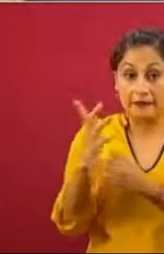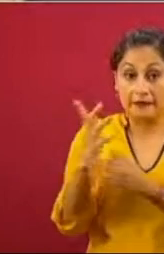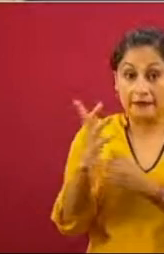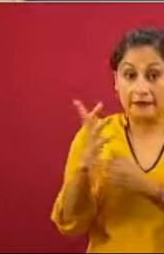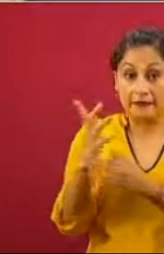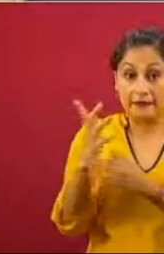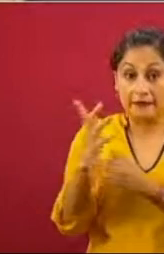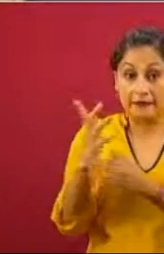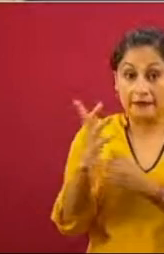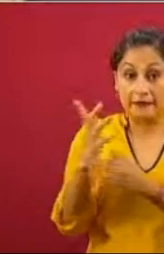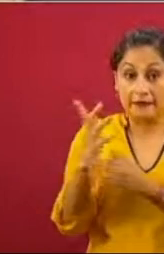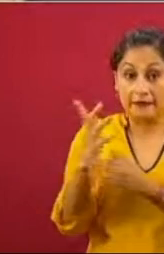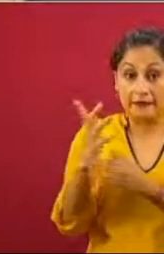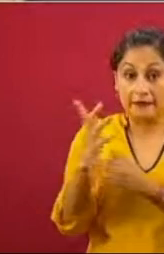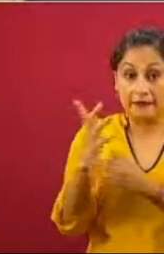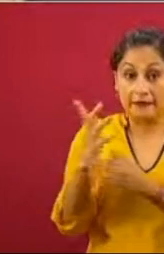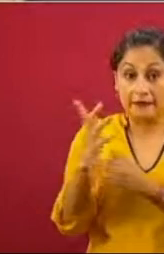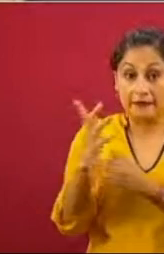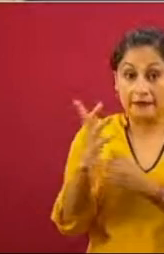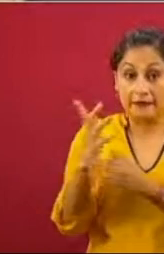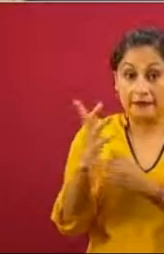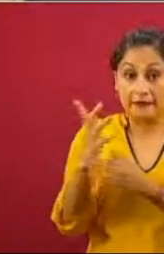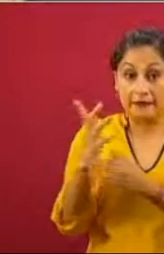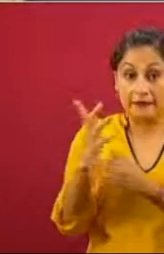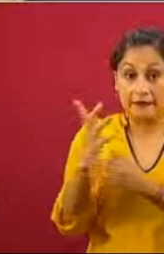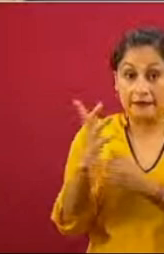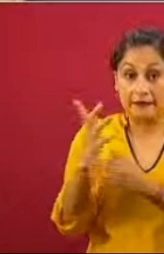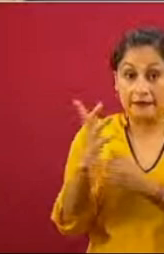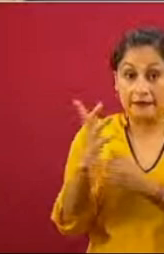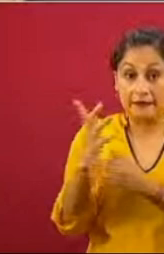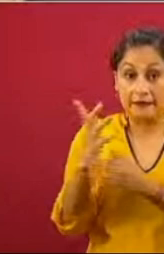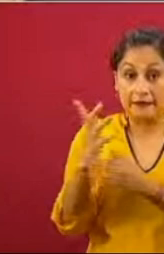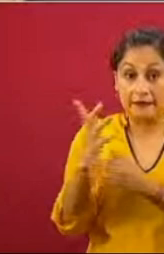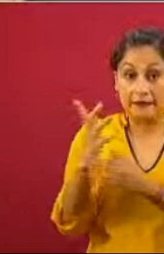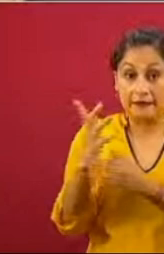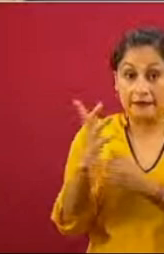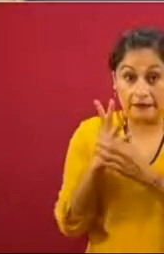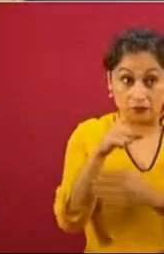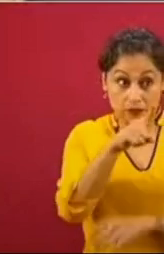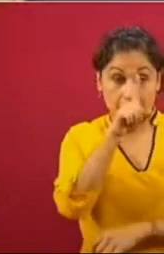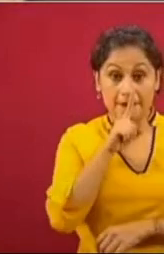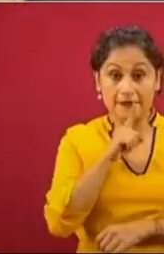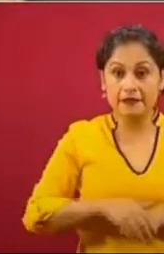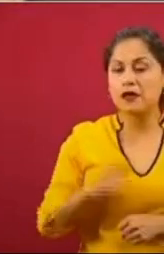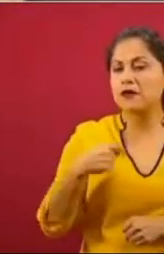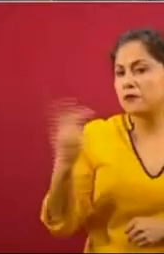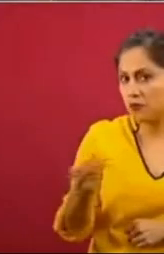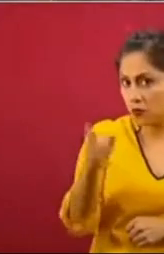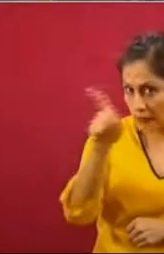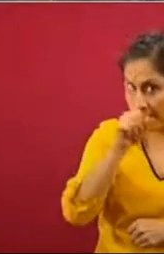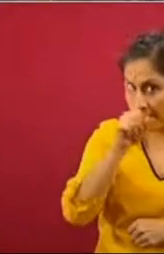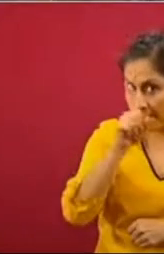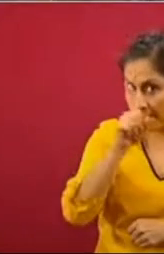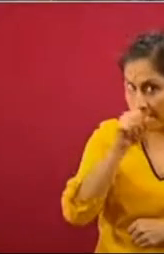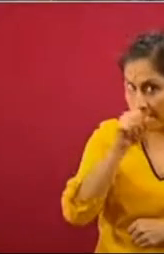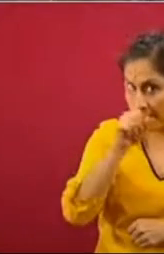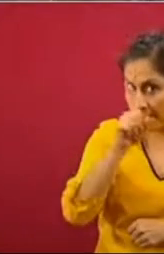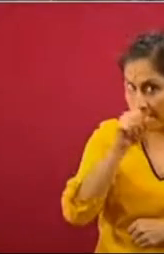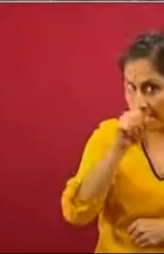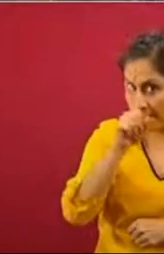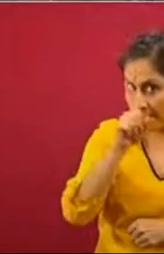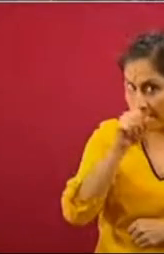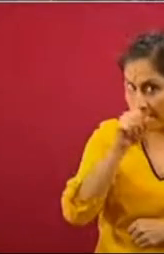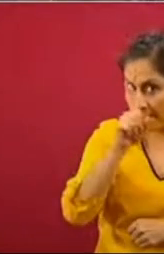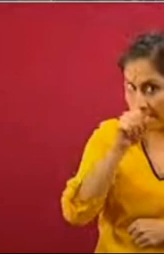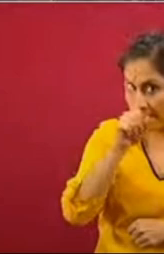Ahí está Hasta así de... ja, ja, ja! cara de... Ya me la atoré, ¿no? ¡Ja, ja, ja, ja! ¿Está cómo se va